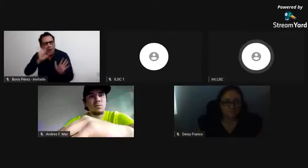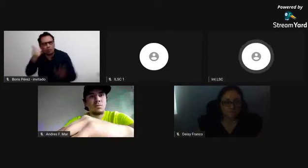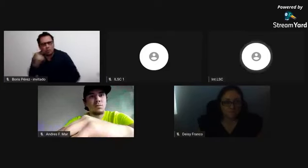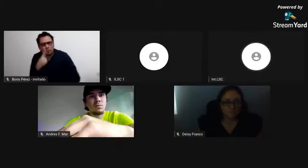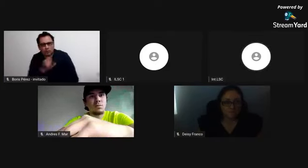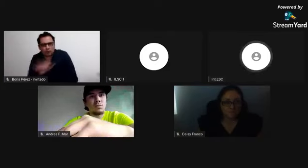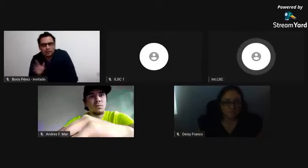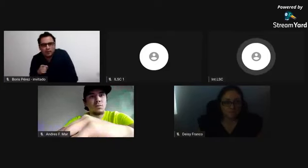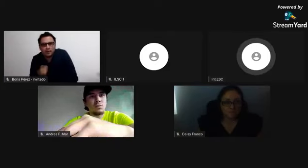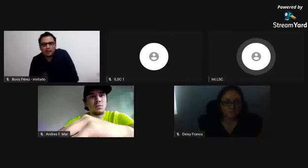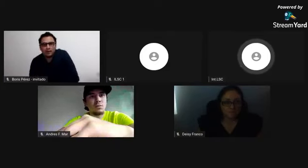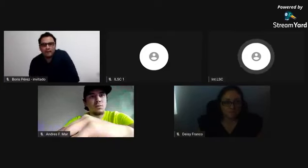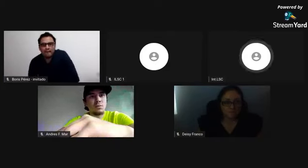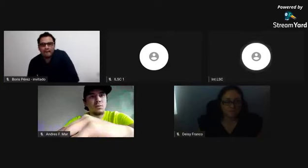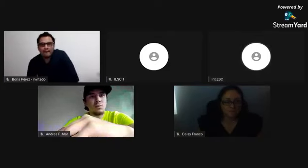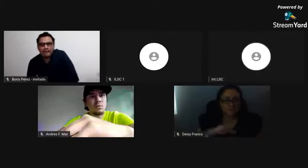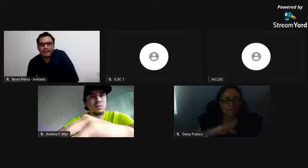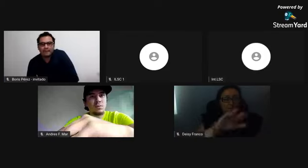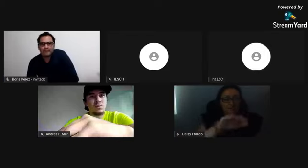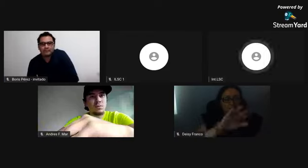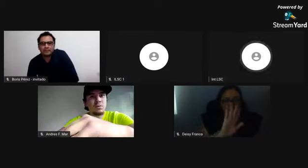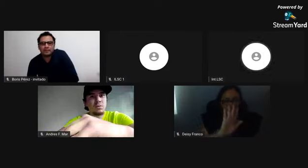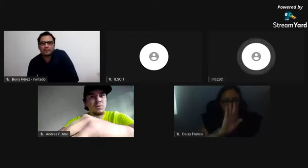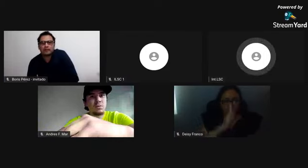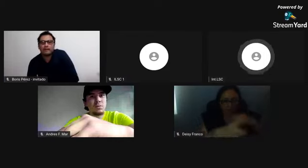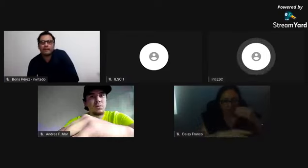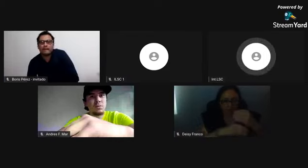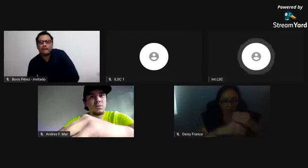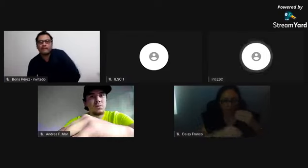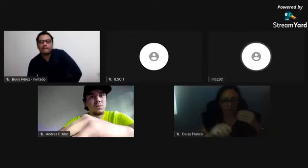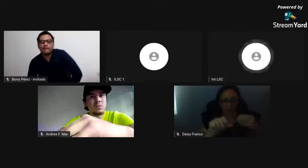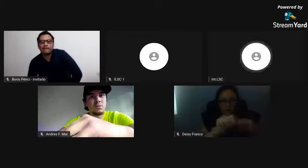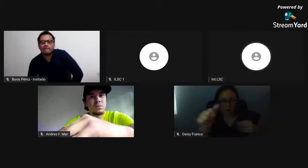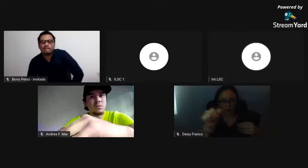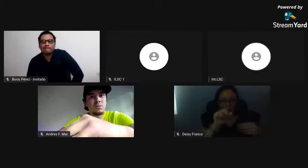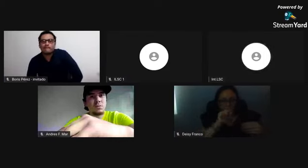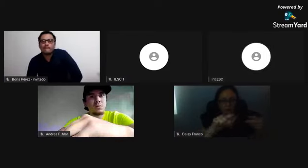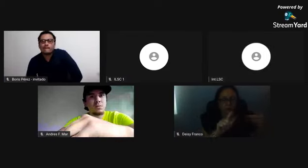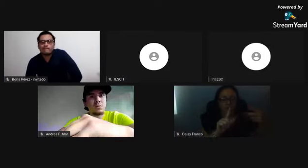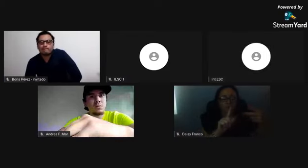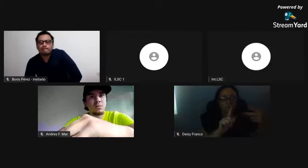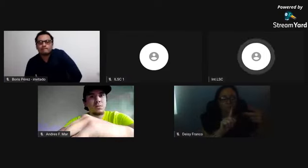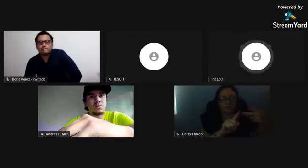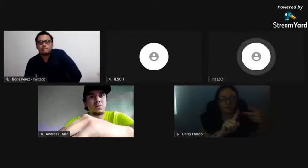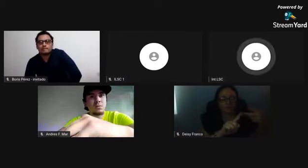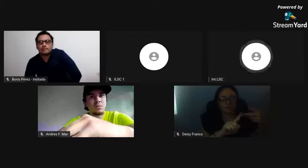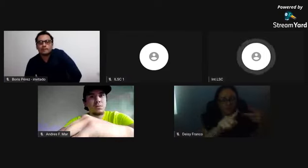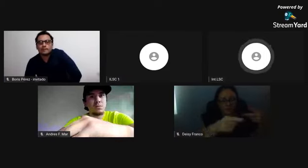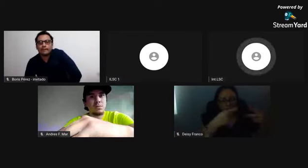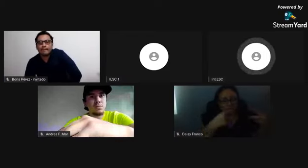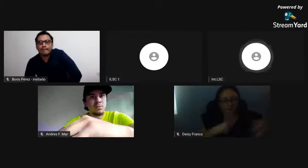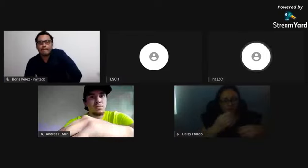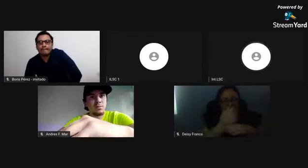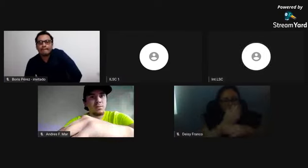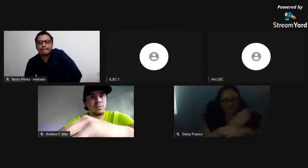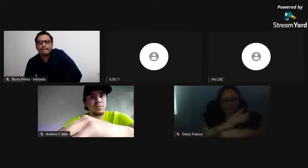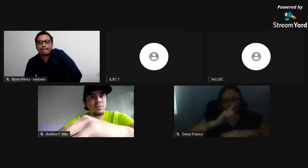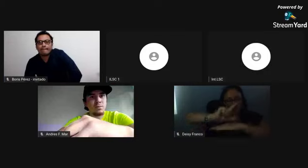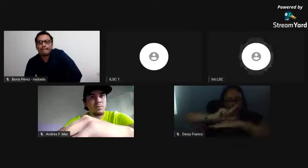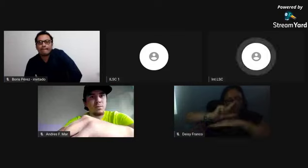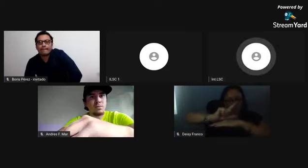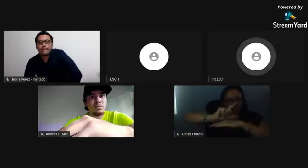al oro, al trabajo con la pesca y otras.